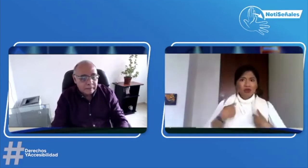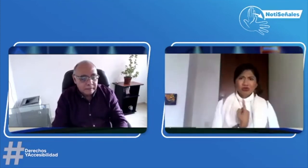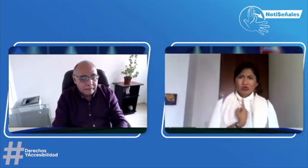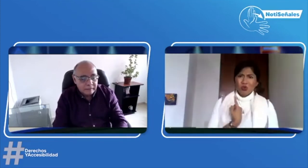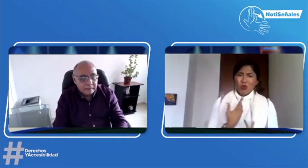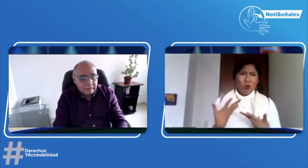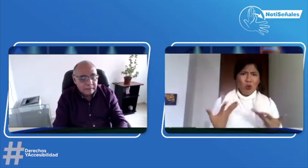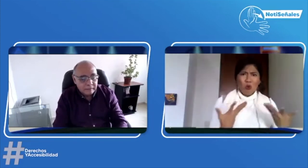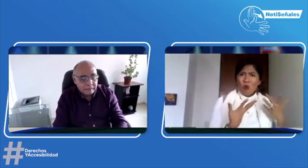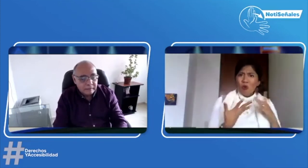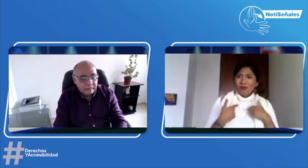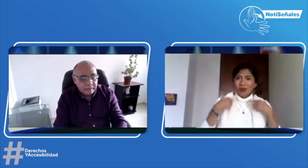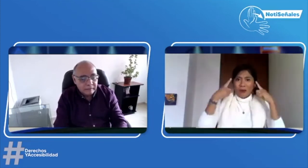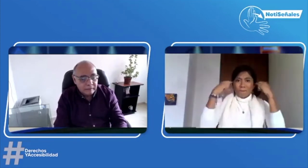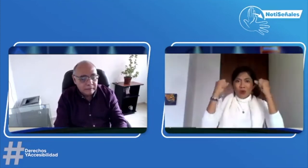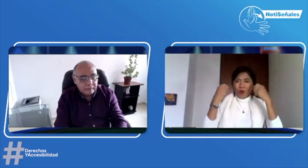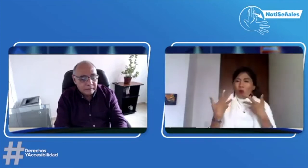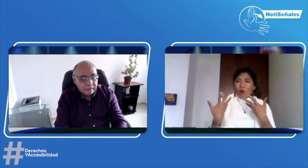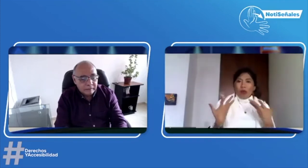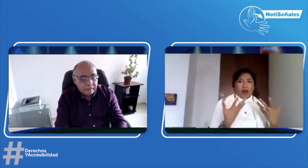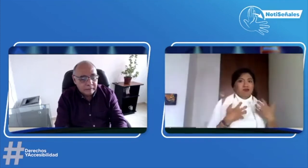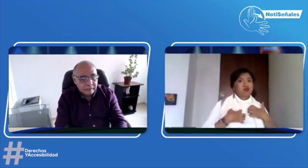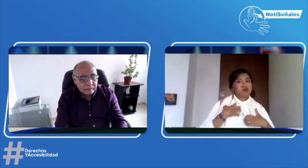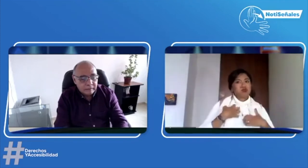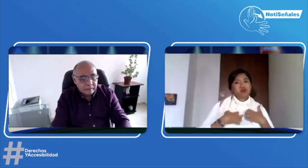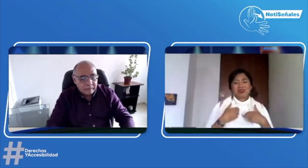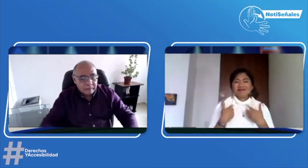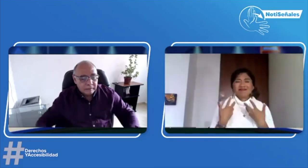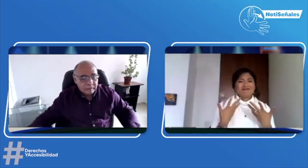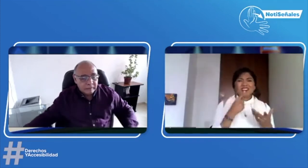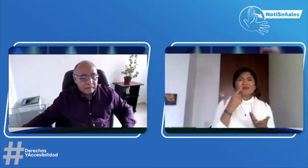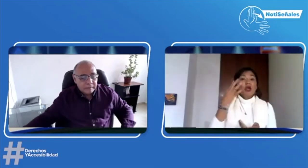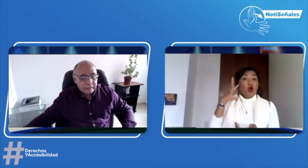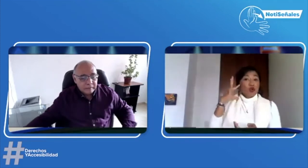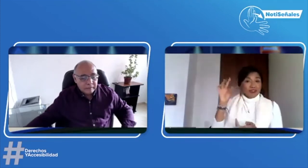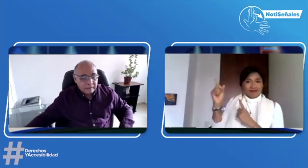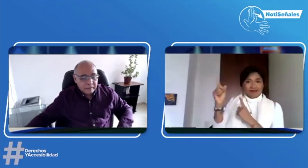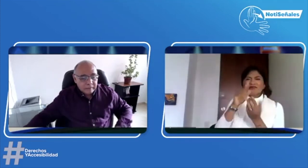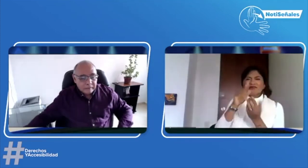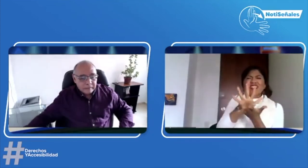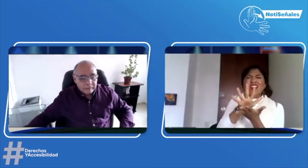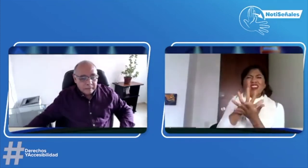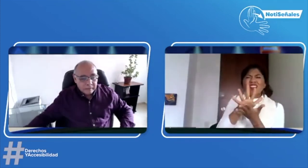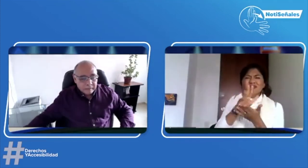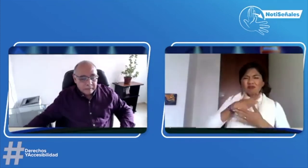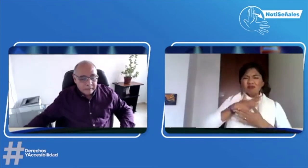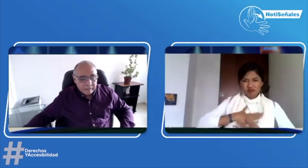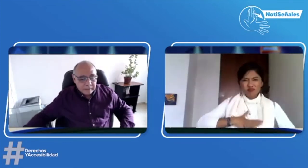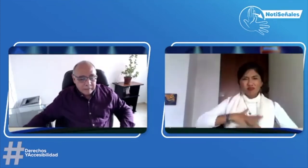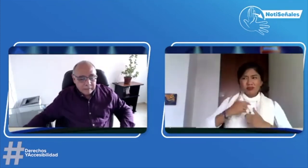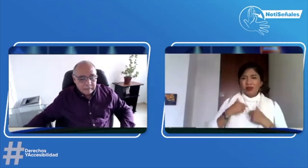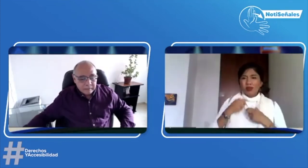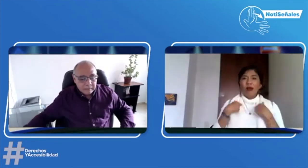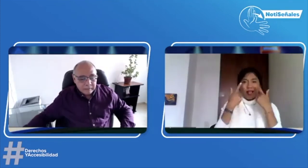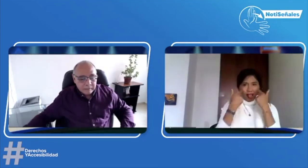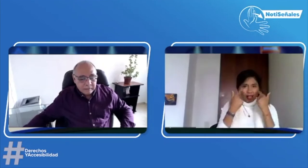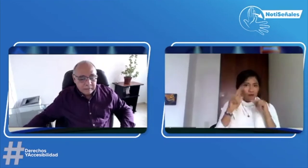poder entender. Pero estaba yo sola en esa situación. Estaba muy preocupada, muy desesperada. Los oyentes me decían, tranquila, cálmese,